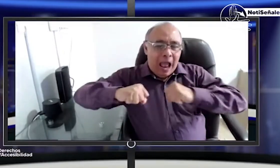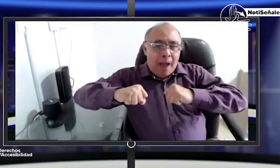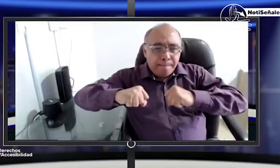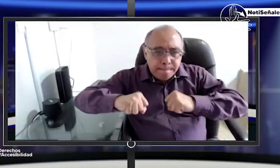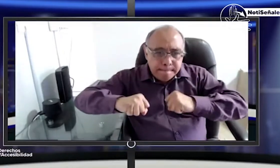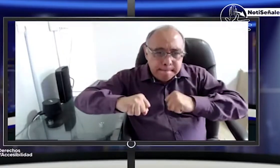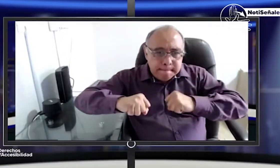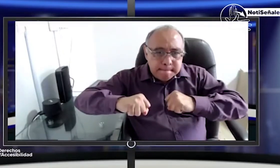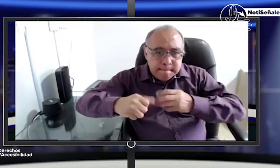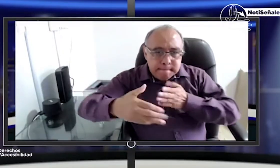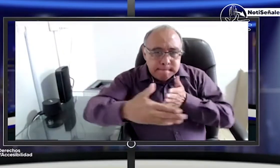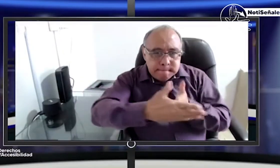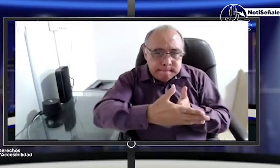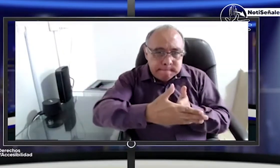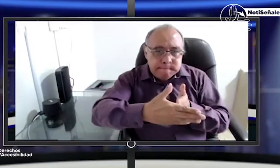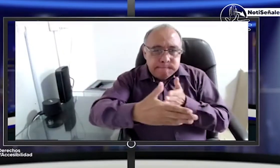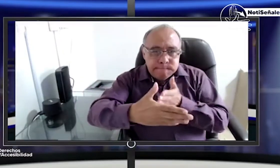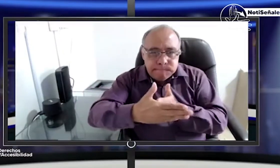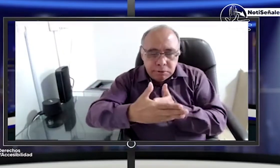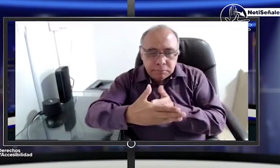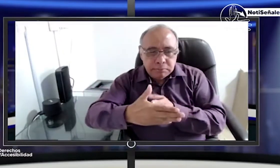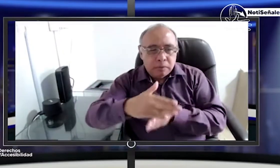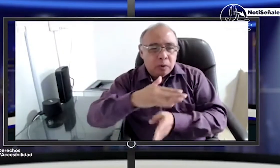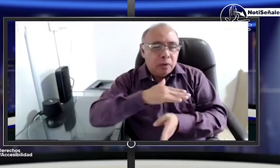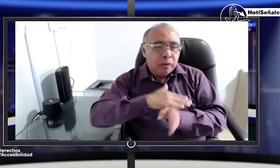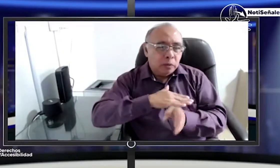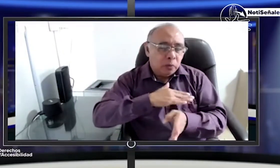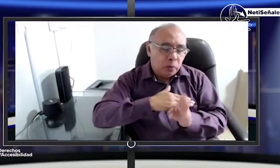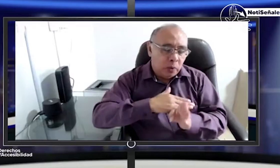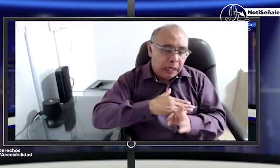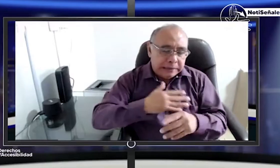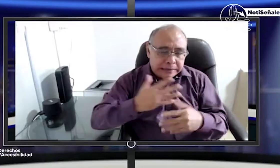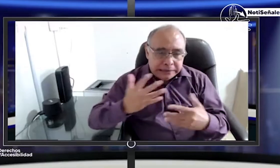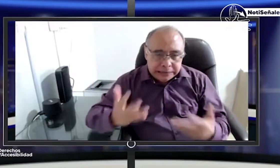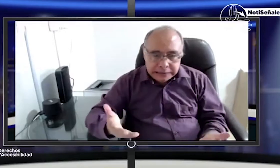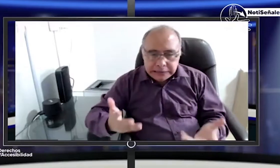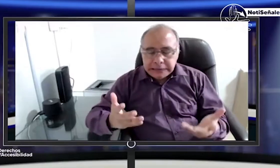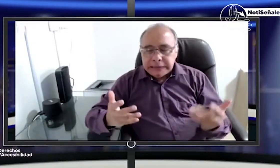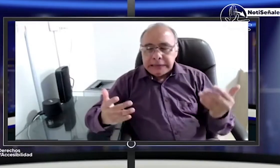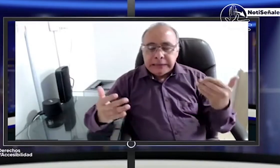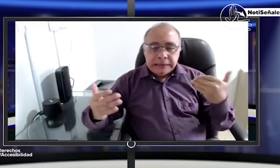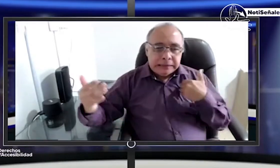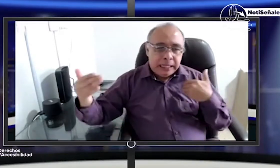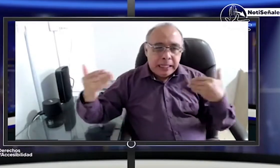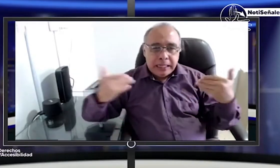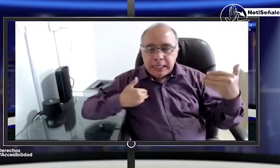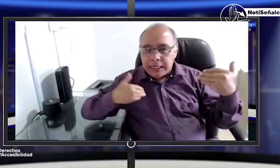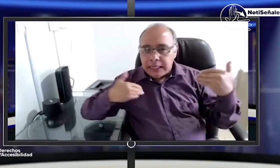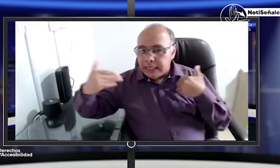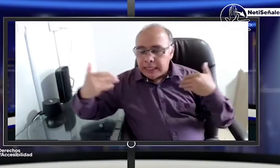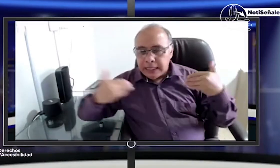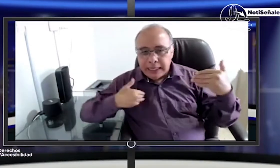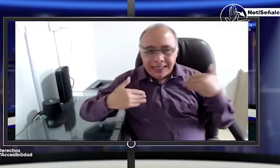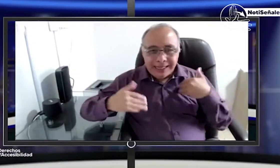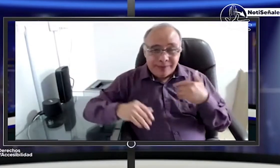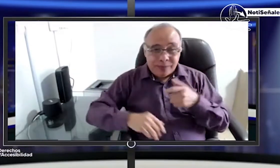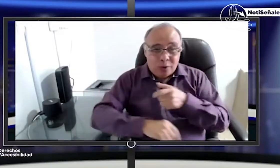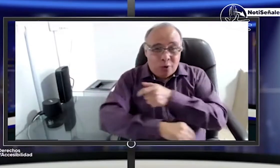dijimos que bien ya hay muchas cosas pero resulta que nos seguimos encontrando barreras en el entorno muchas